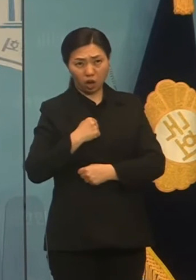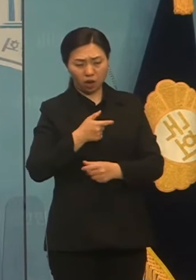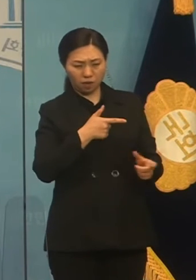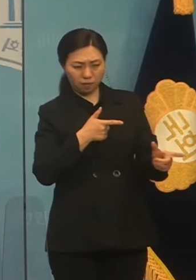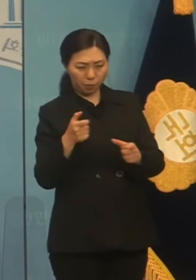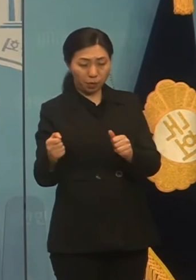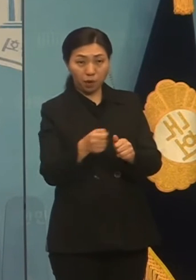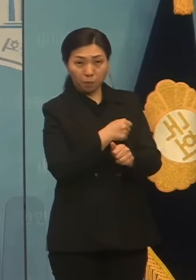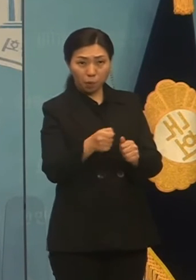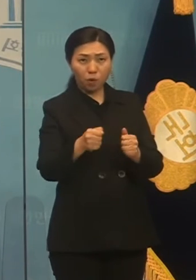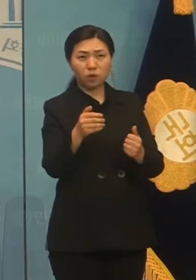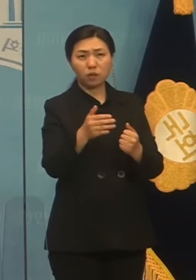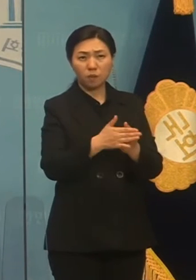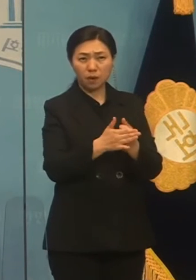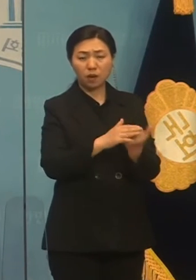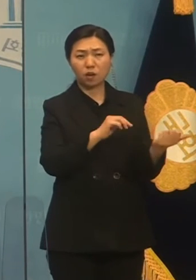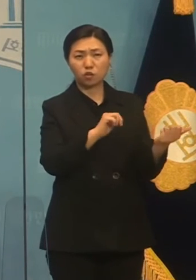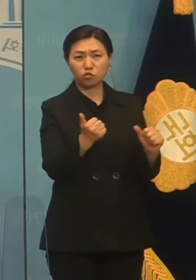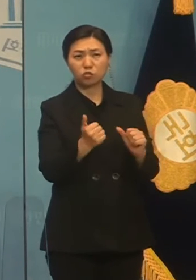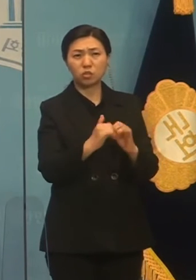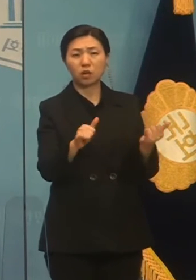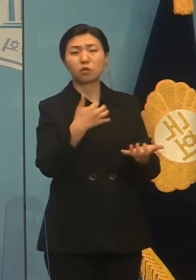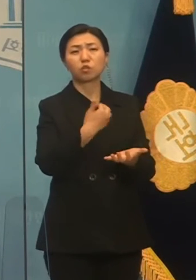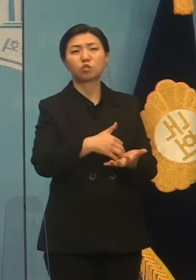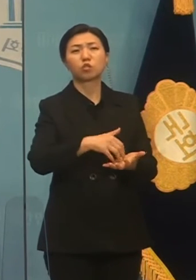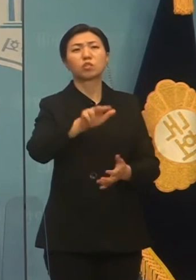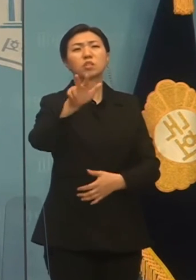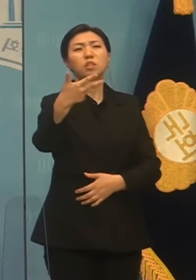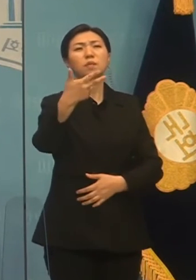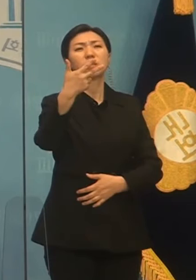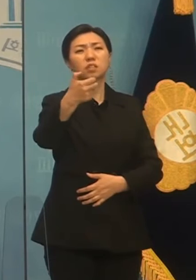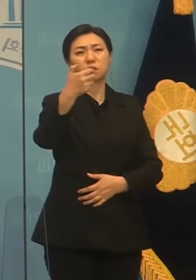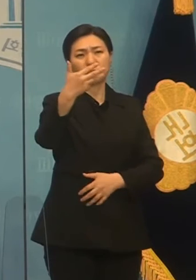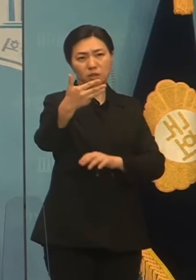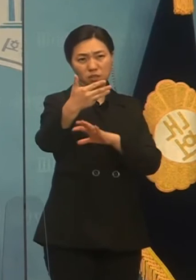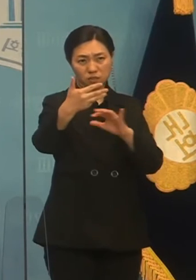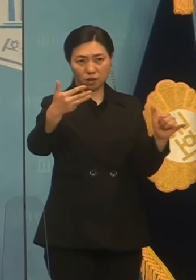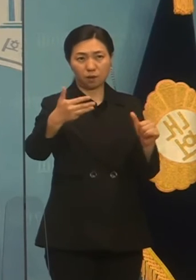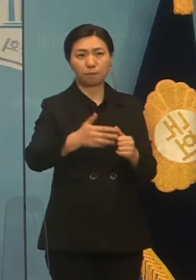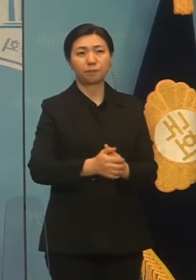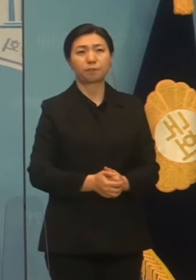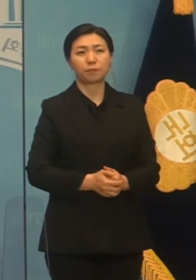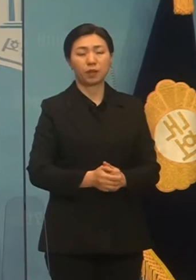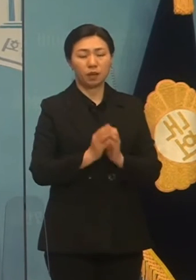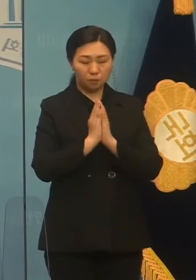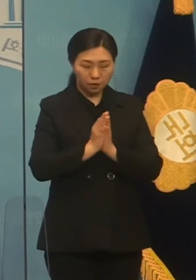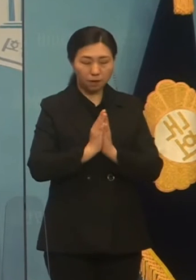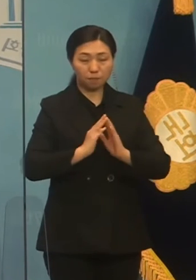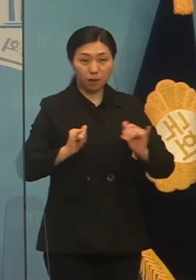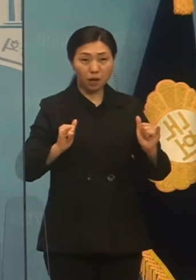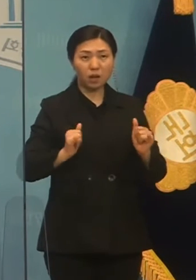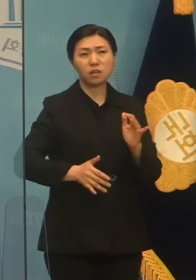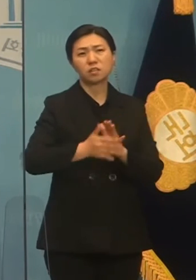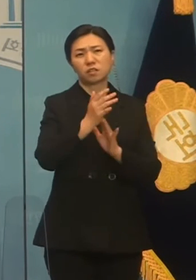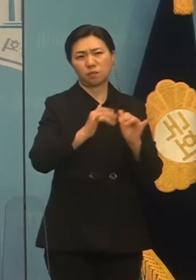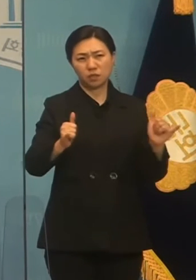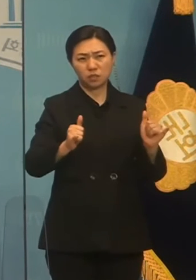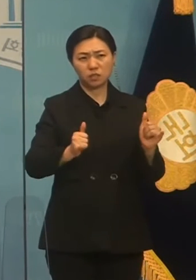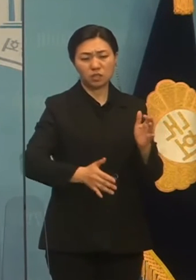사망당한 738명에 달합니다. 미얀마 시민들은 목숨을 걸고